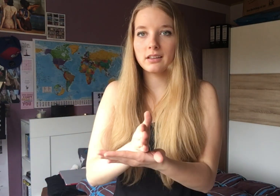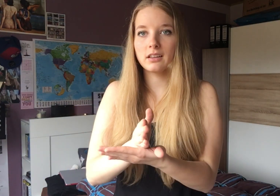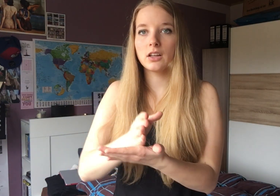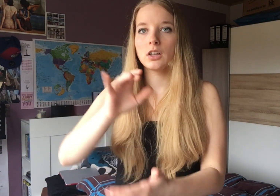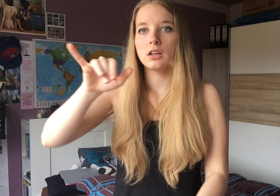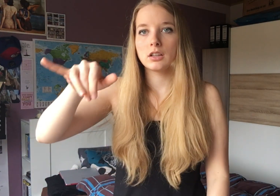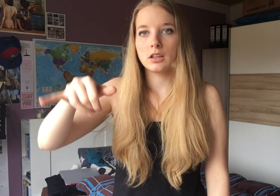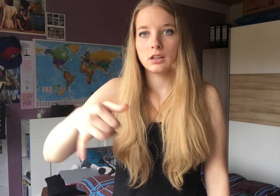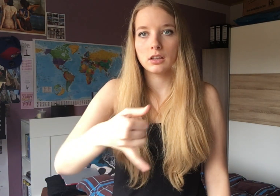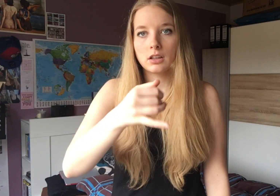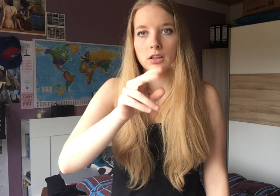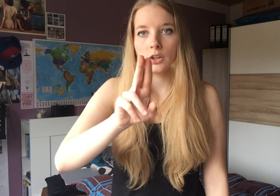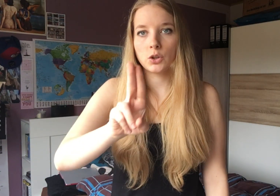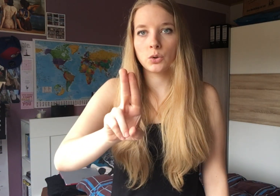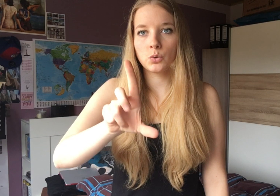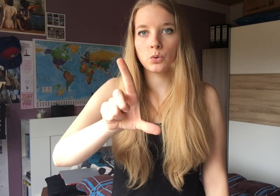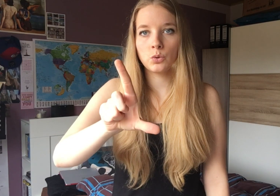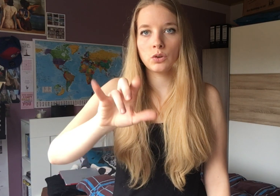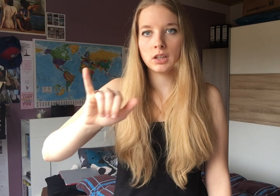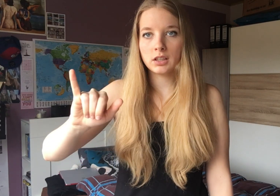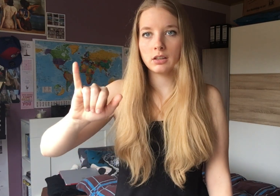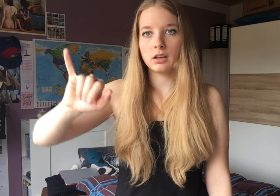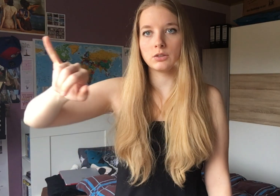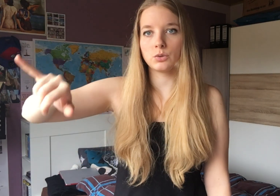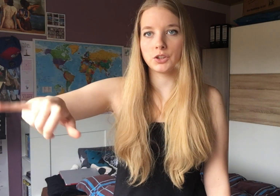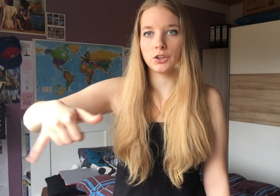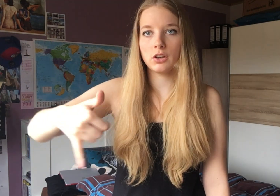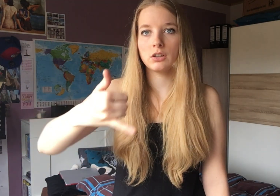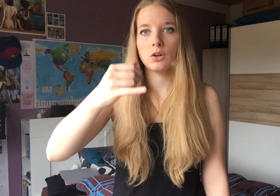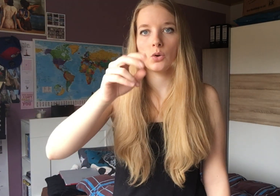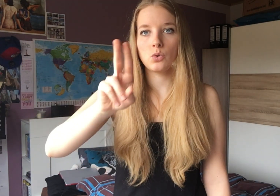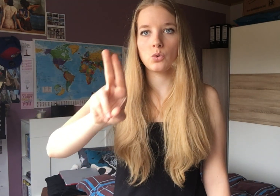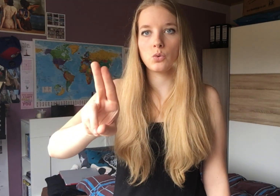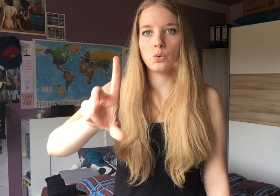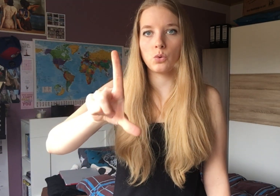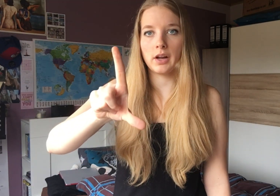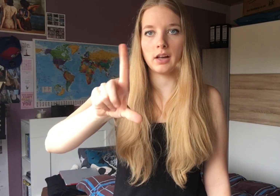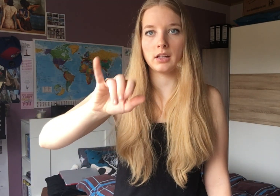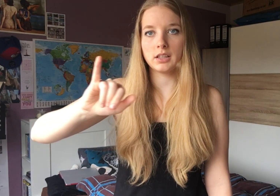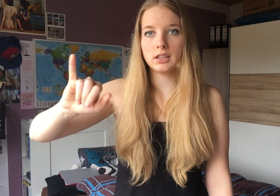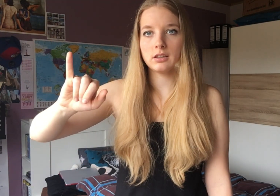Juli, also J-U-L-I